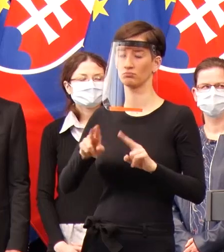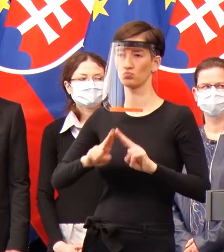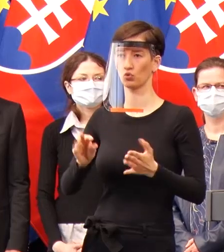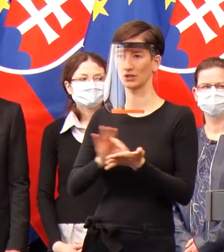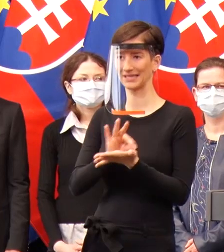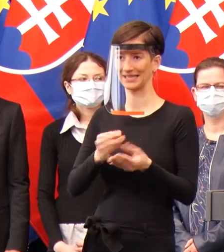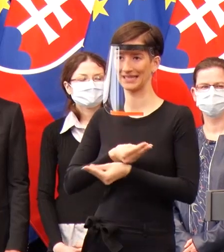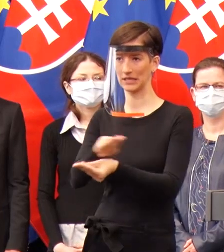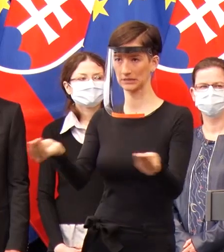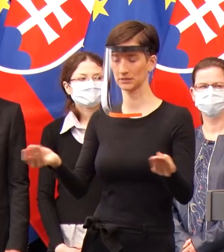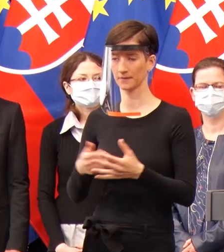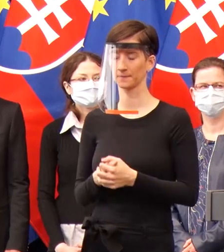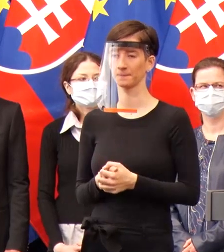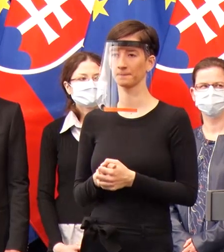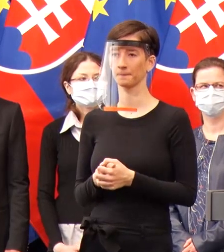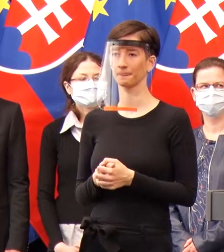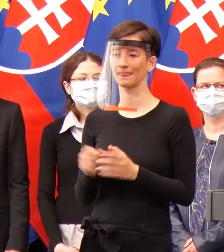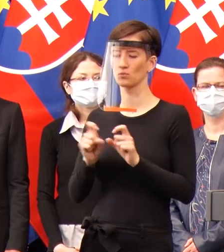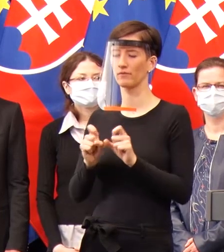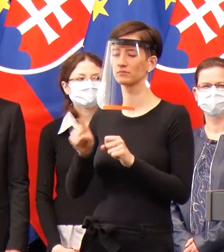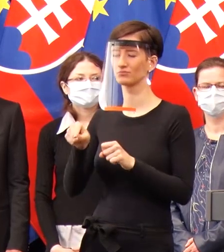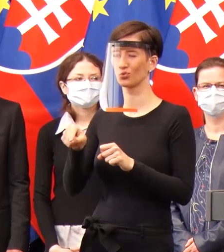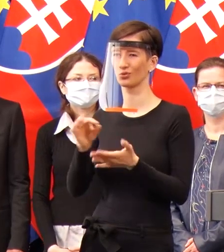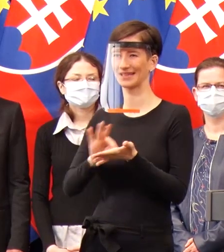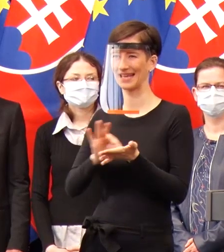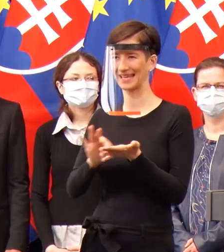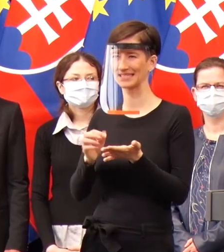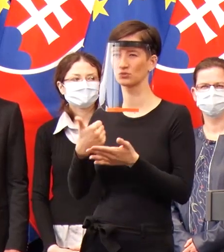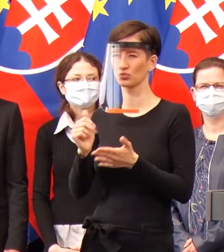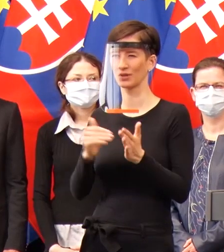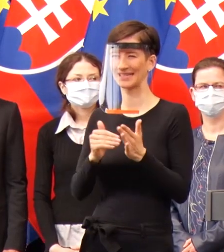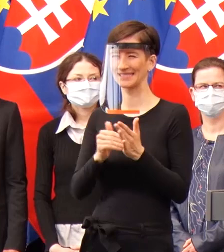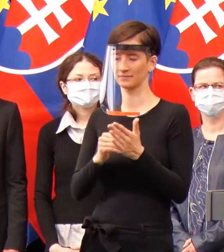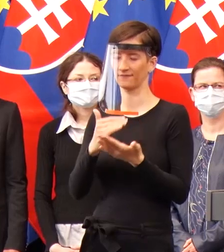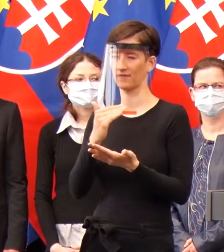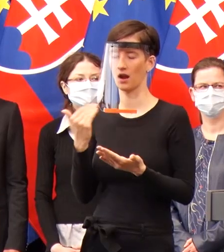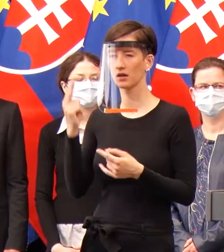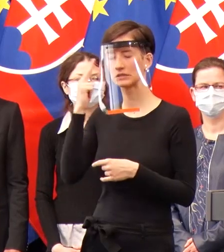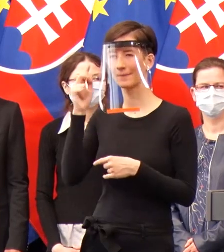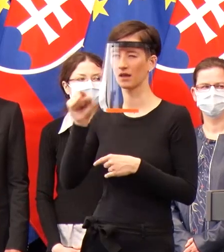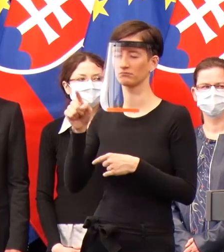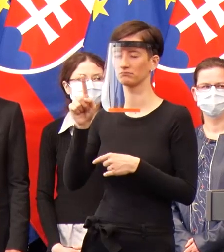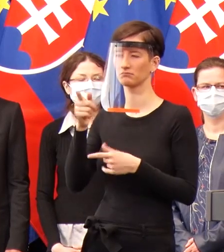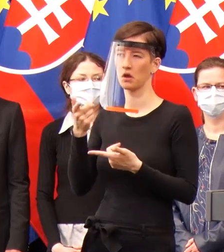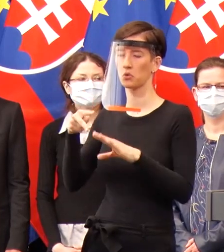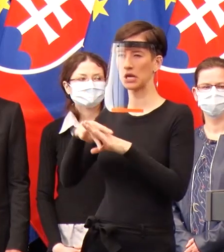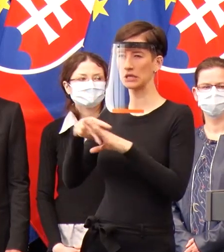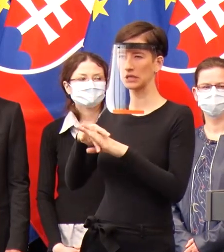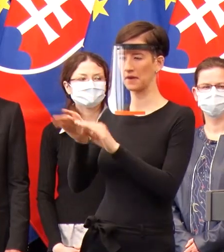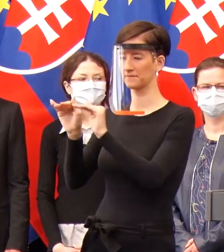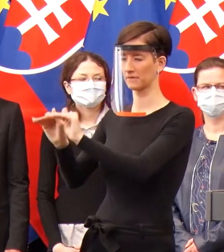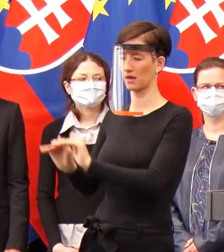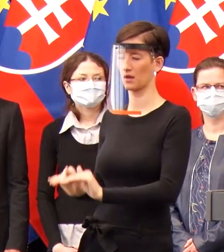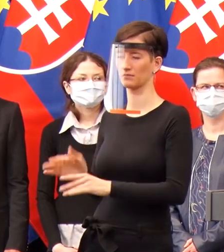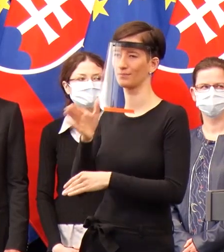toto nie sú schopní veľmi rýchlo minúť. Čiže určite tam bude stále nejaká pomerne slušná rezerva, keby náhodou